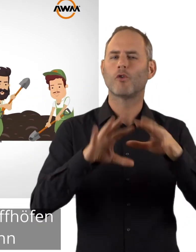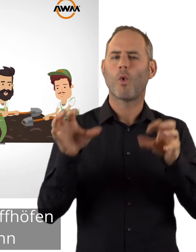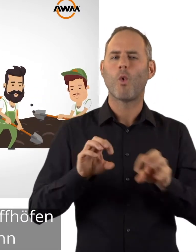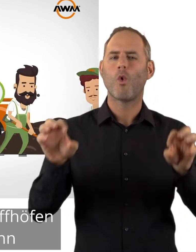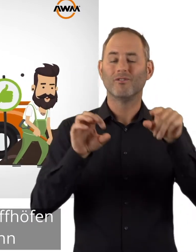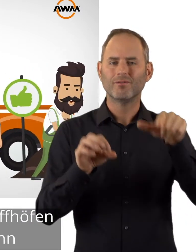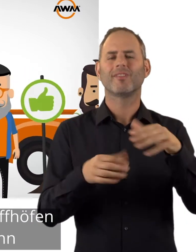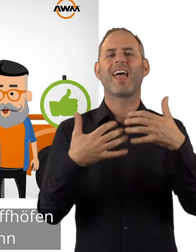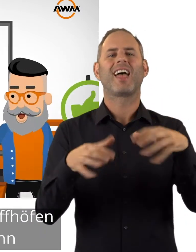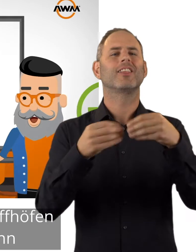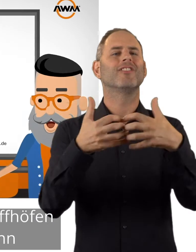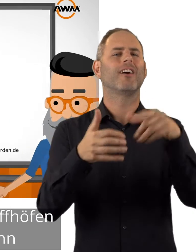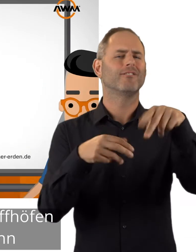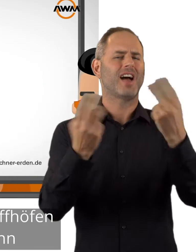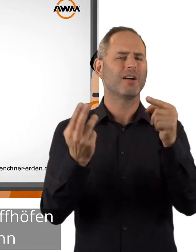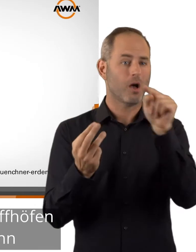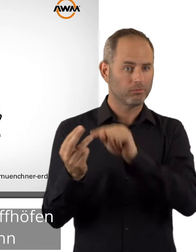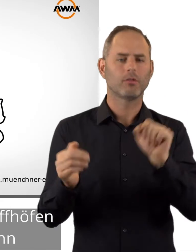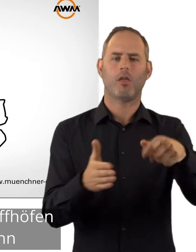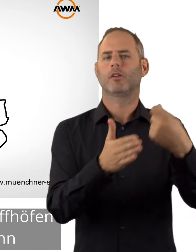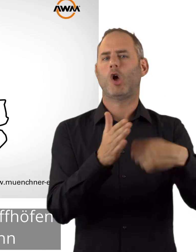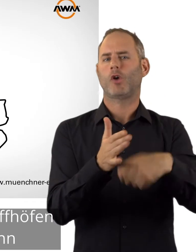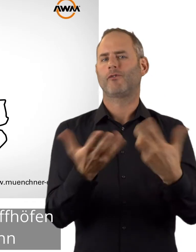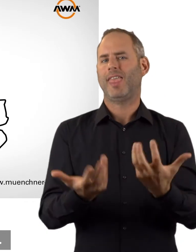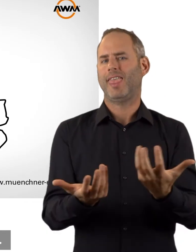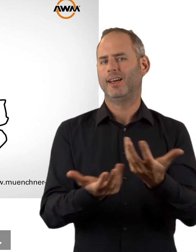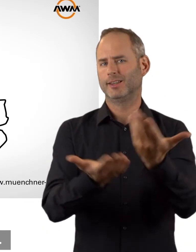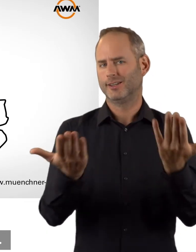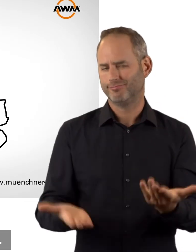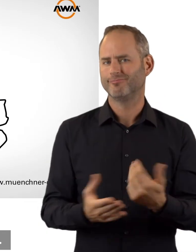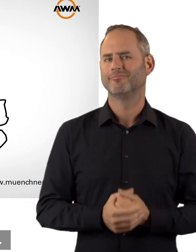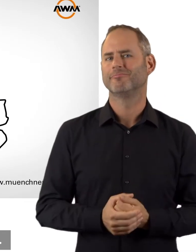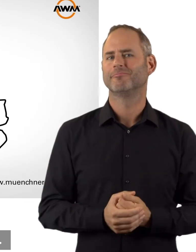Wertstoffhöfen und am Erdenwerk in Freimann kann man die Erden kaufen.